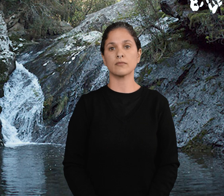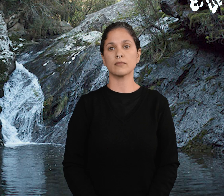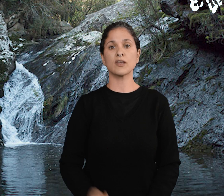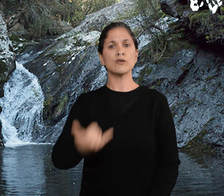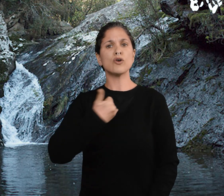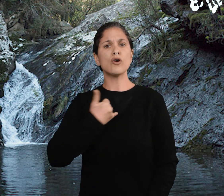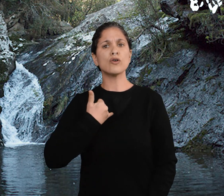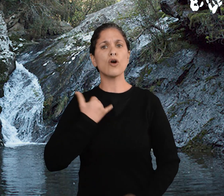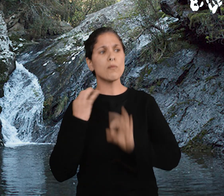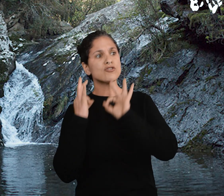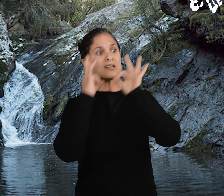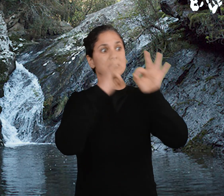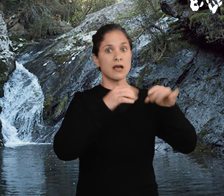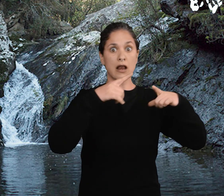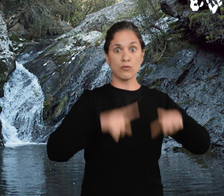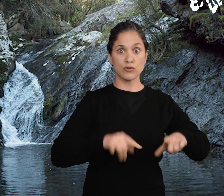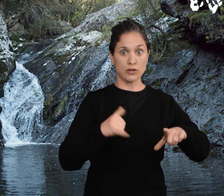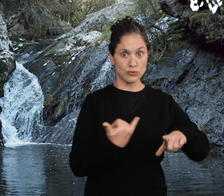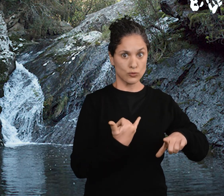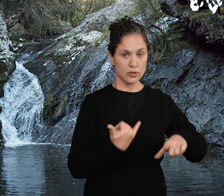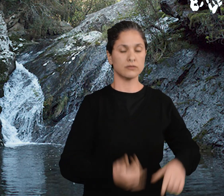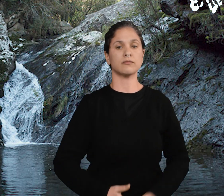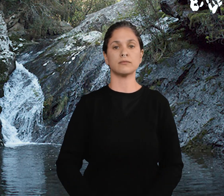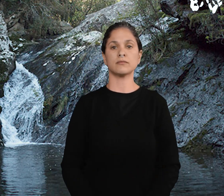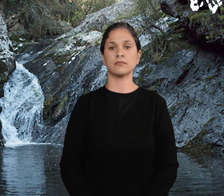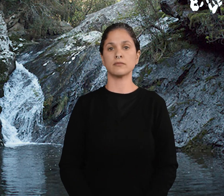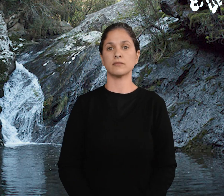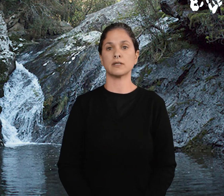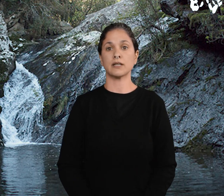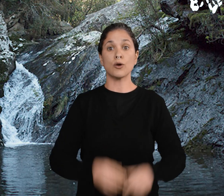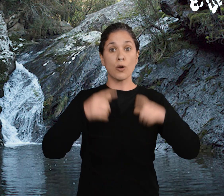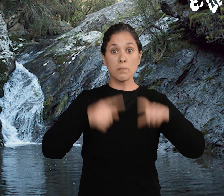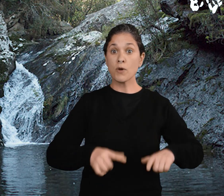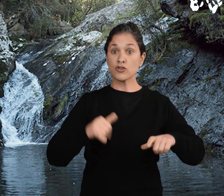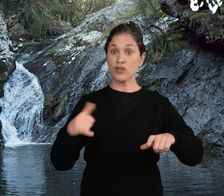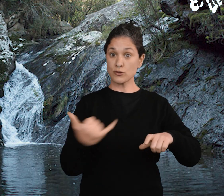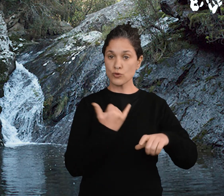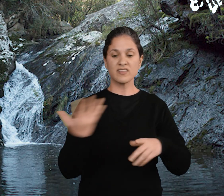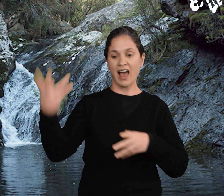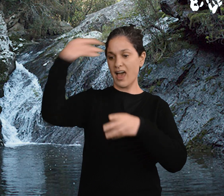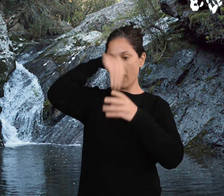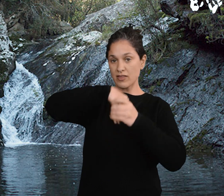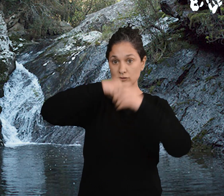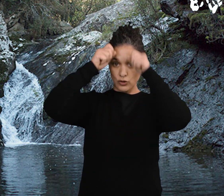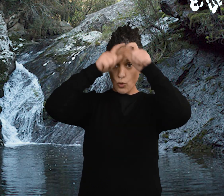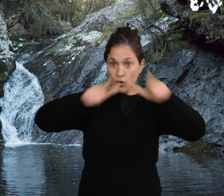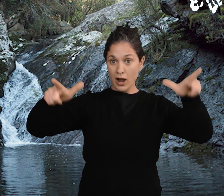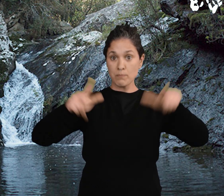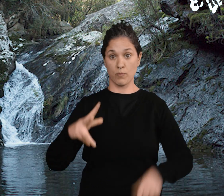¿Cómo se llega a los pozos? Los pozos azules están en un campo privado, pero por suerte,